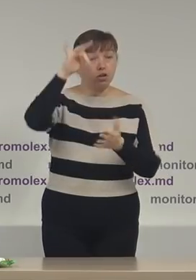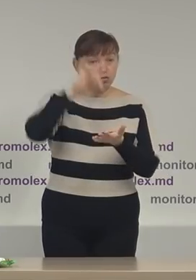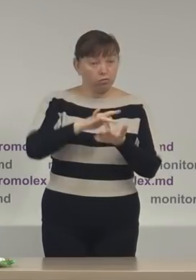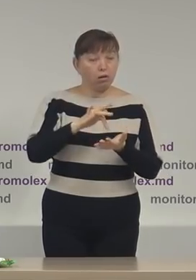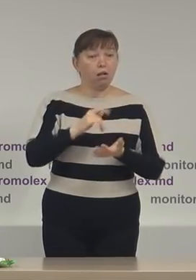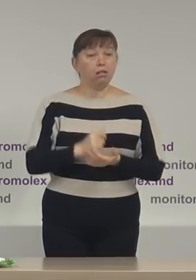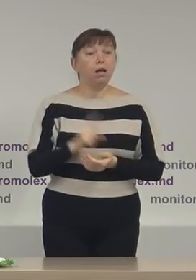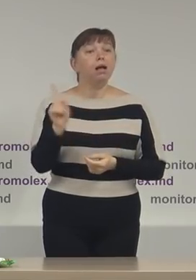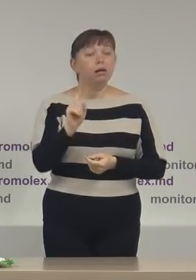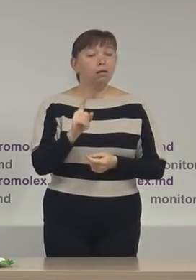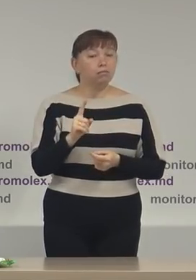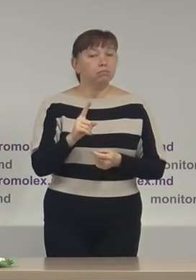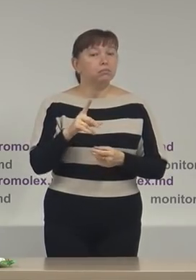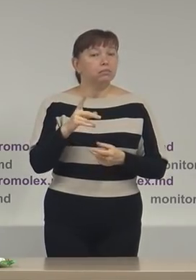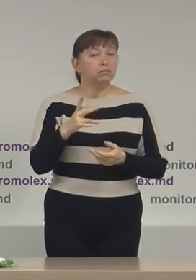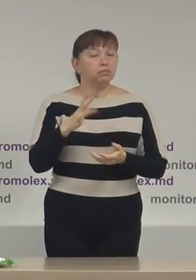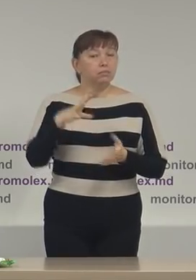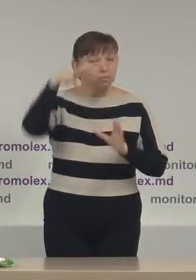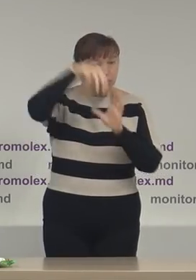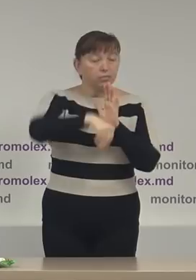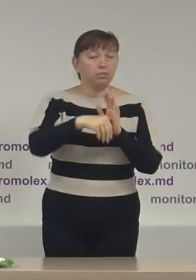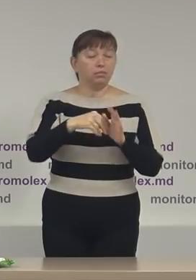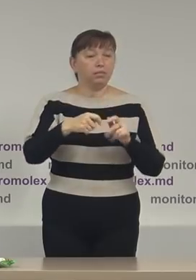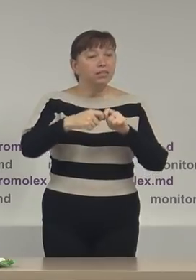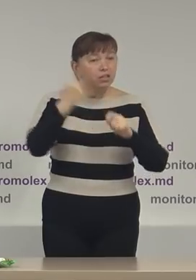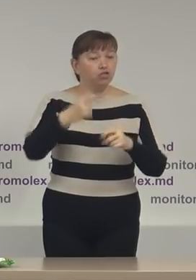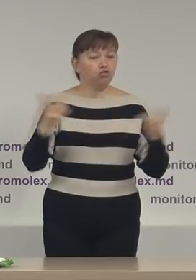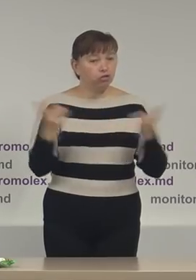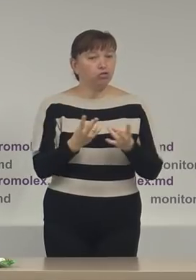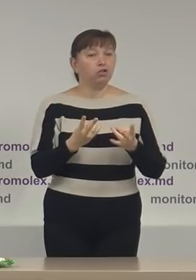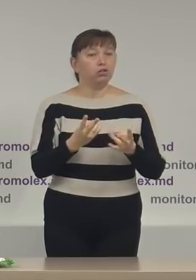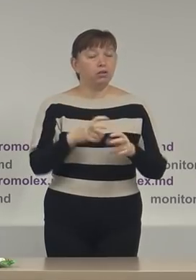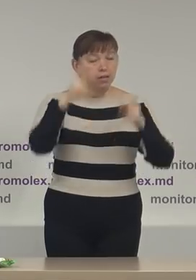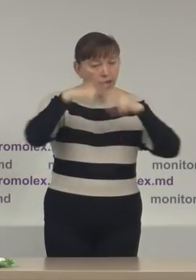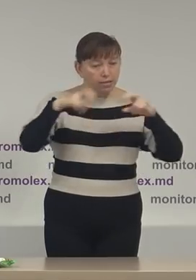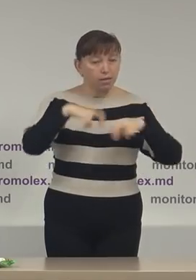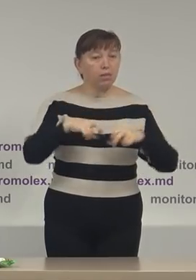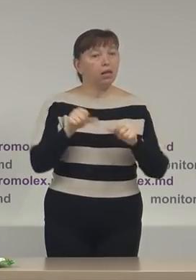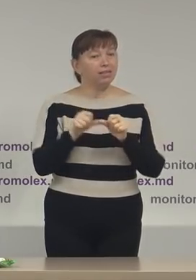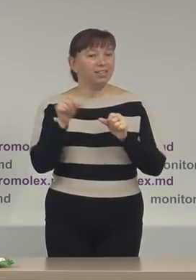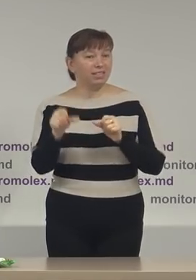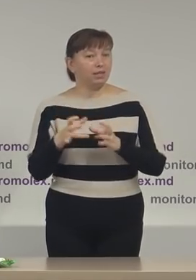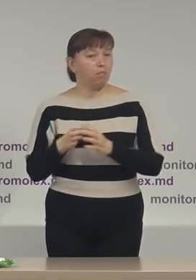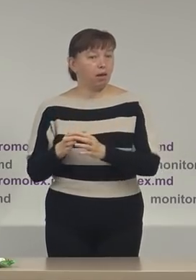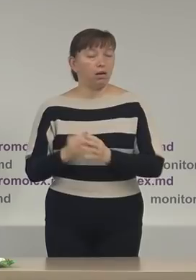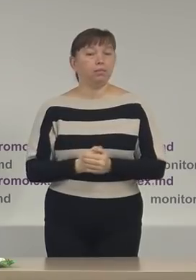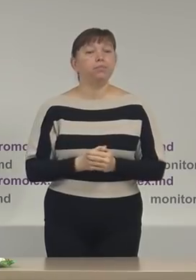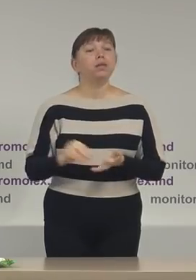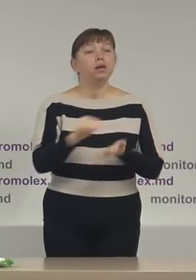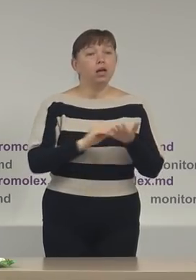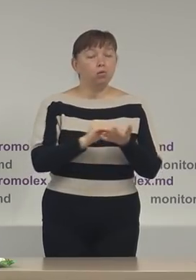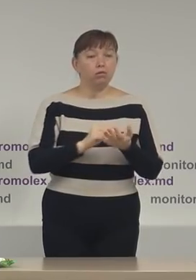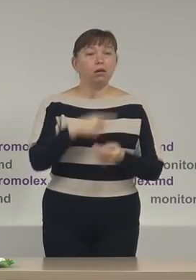centrală, că ele constituie anumite abateri și necesite a fi examinate separat. Încă o dată,